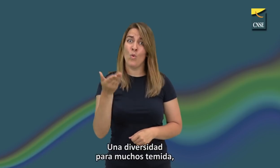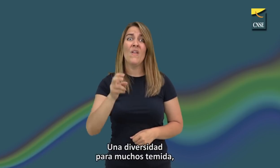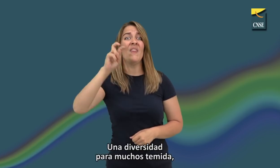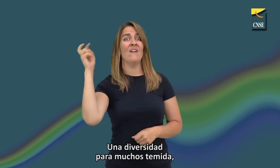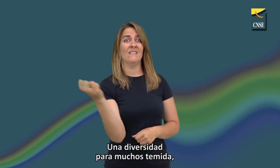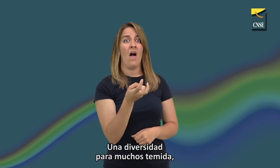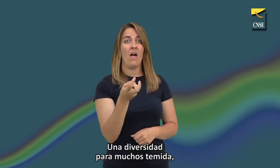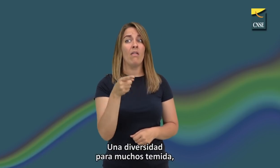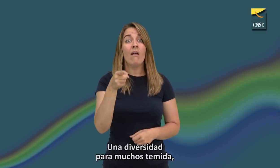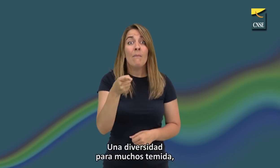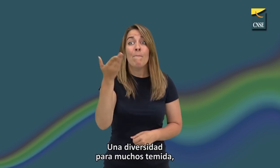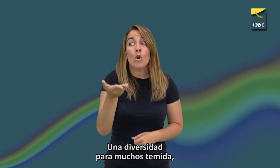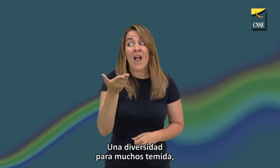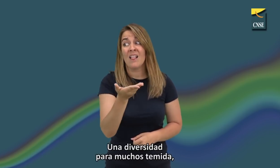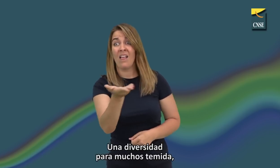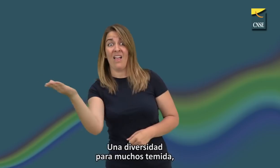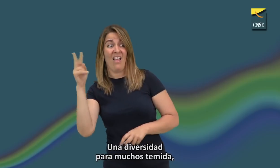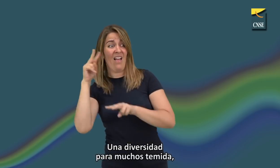una diversidad para muchos temida.